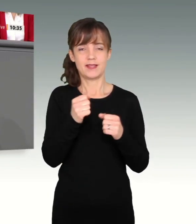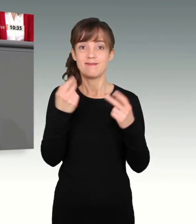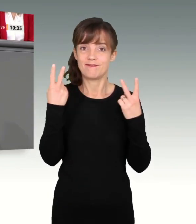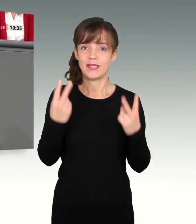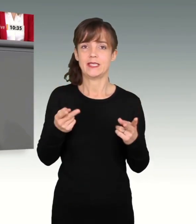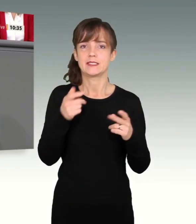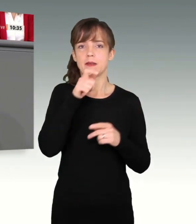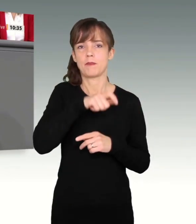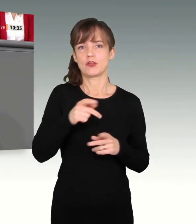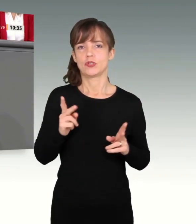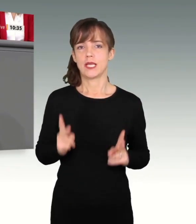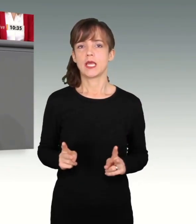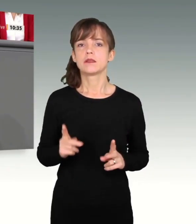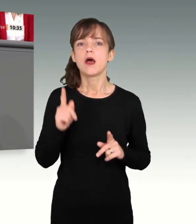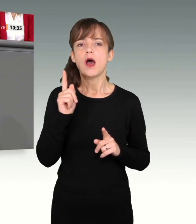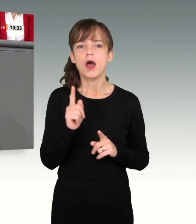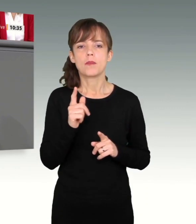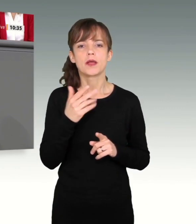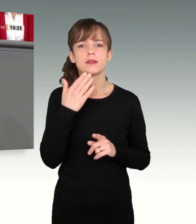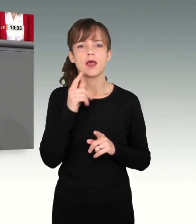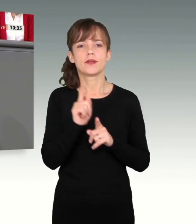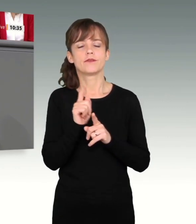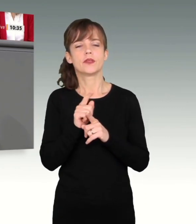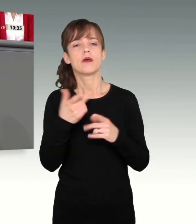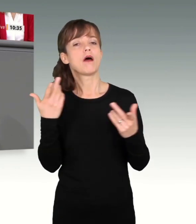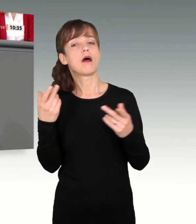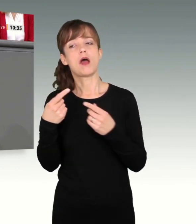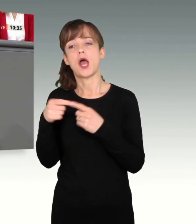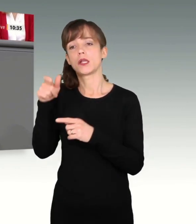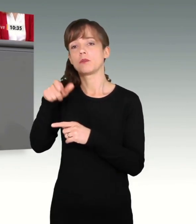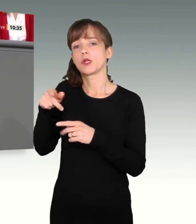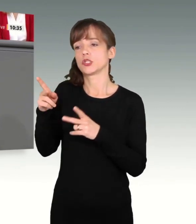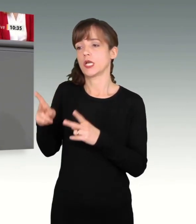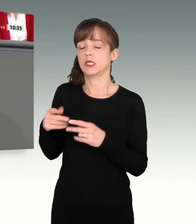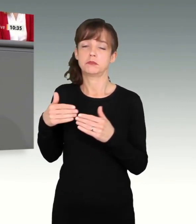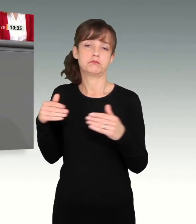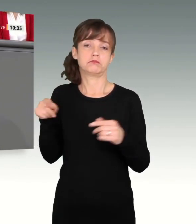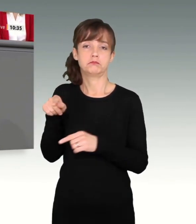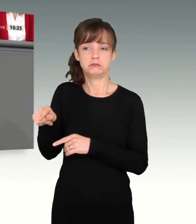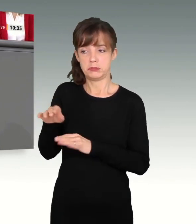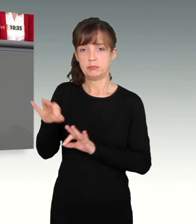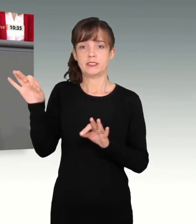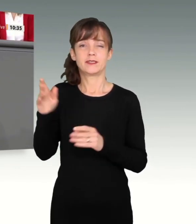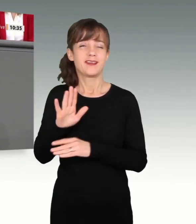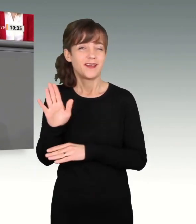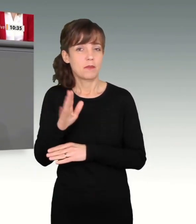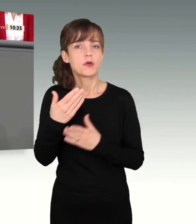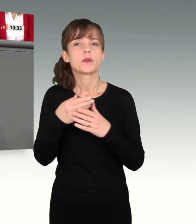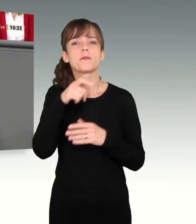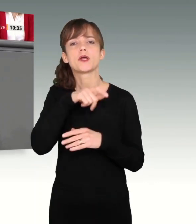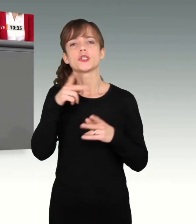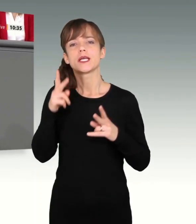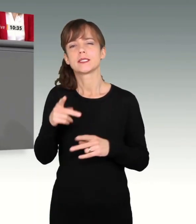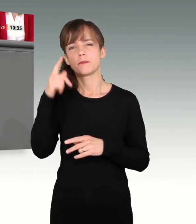Es darf aber nicht in künstlichem Gegensatz gesetzt werden zu anderen Menschenrechten, zum Beispiel zum Menschenrecht auf Meinungsfreiheit.